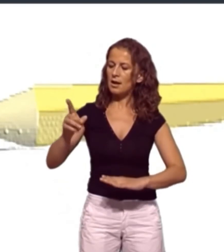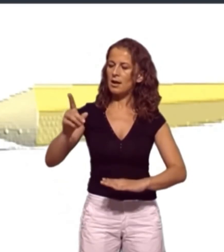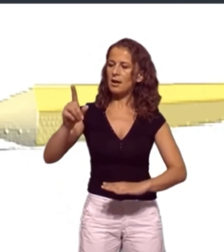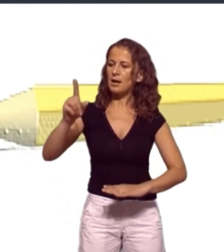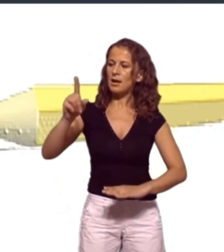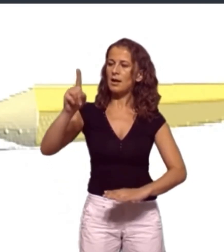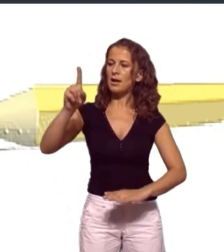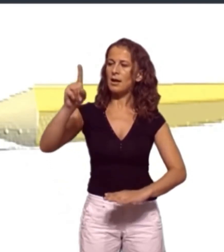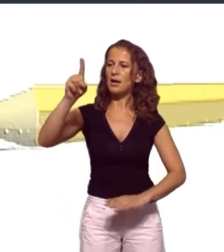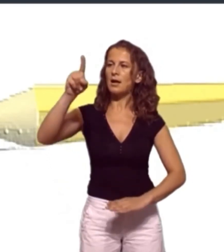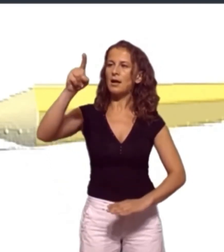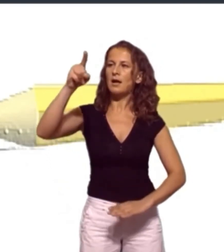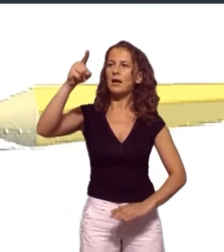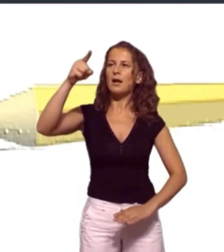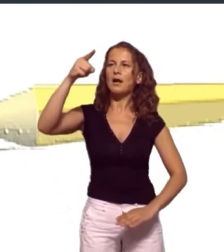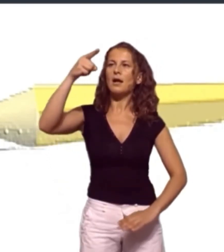grazie